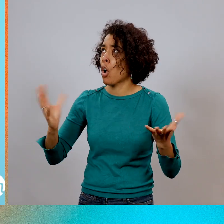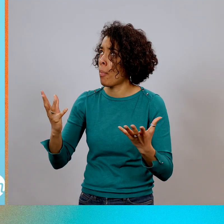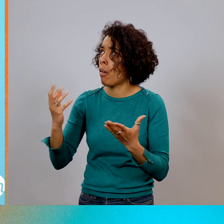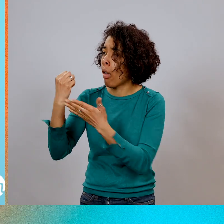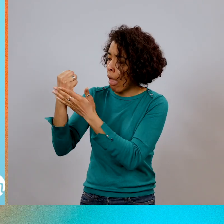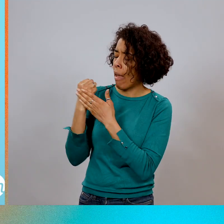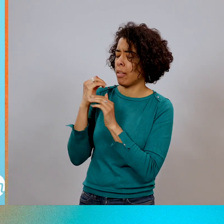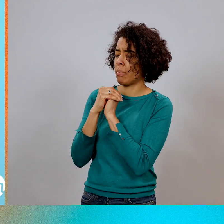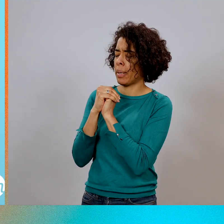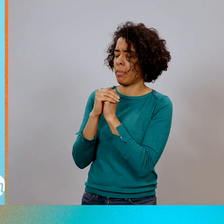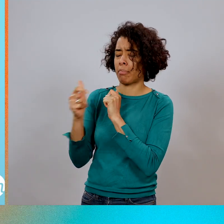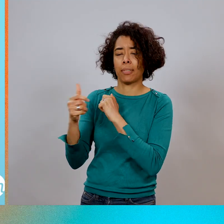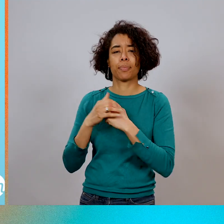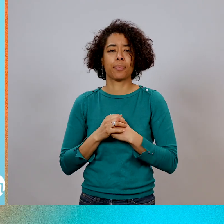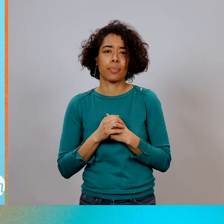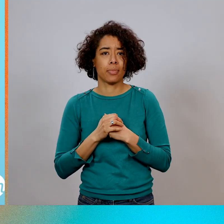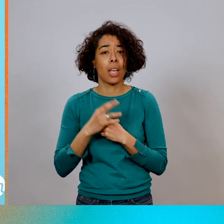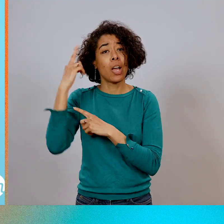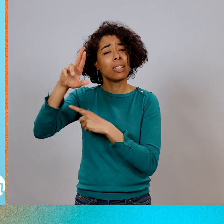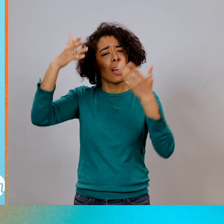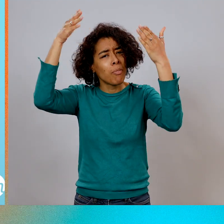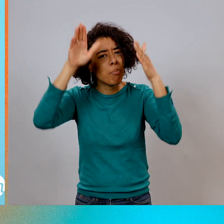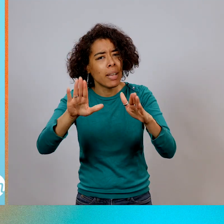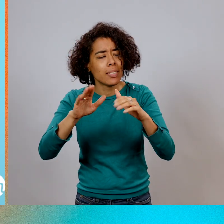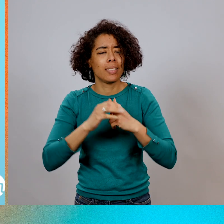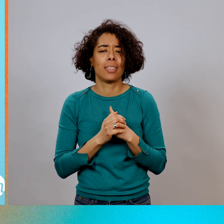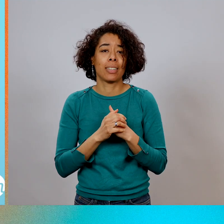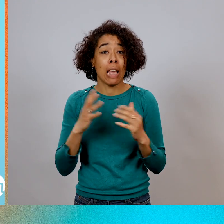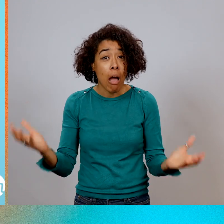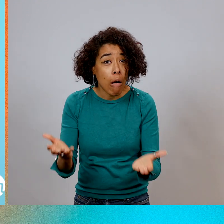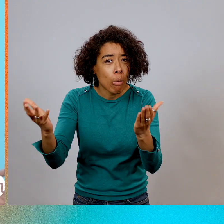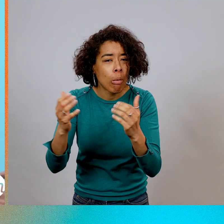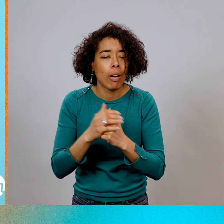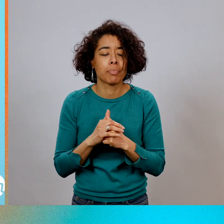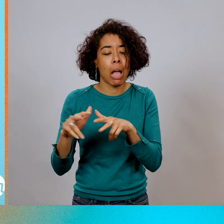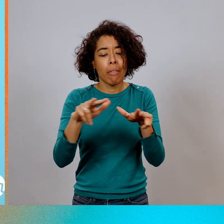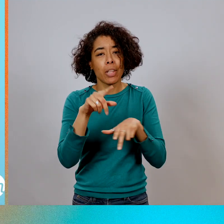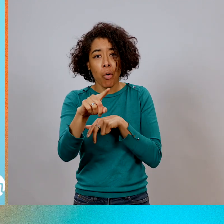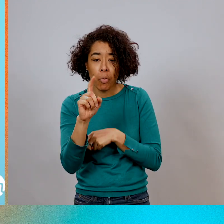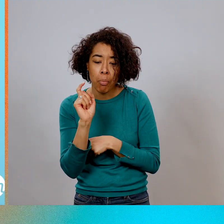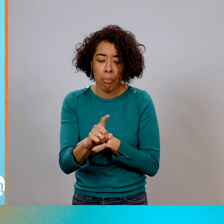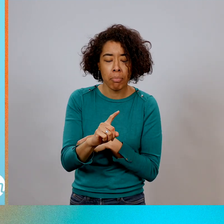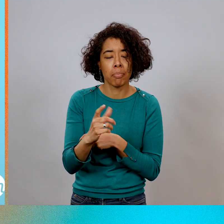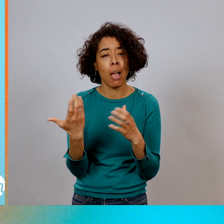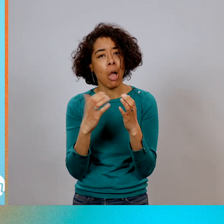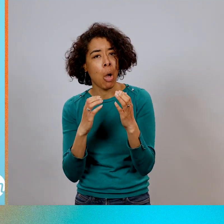Que le Seigneur vous bénisse, les amis, qu'il vous encourage. Pensez à liker cette vidéo, la partager, la commenter. Et puis rendez-vous sur